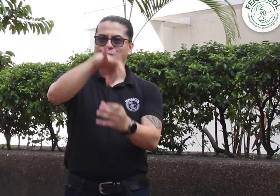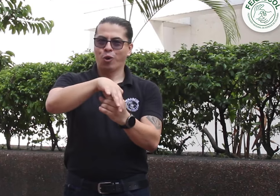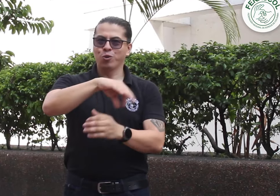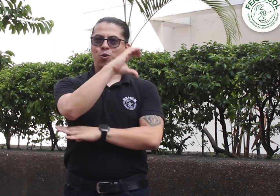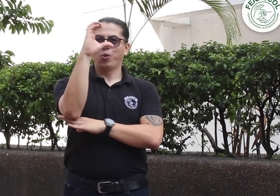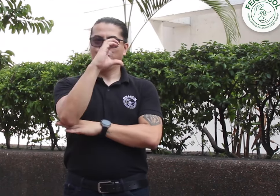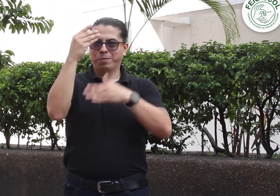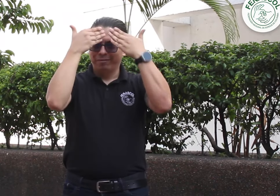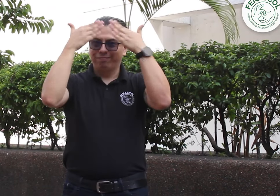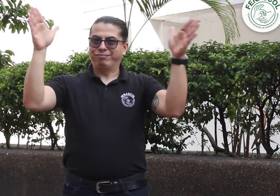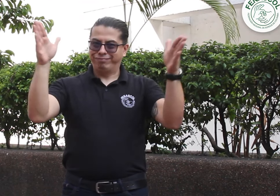democrática.